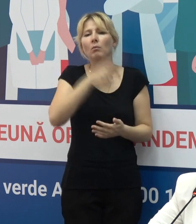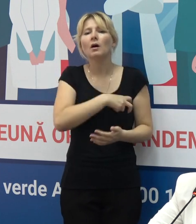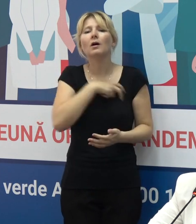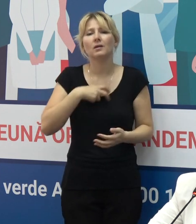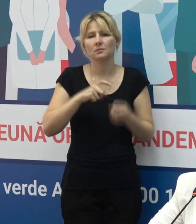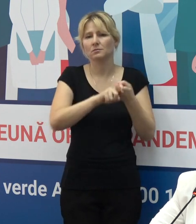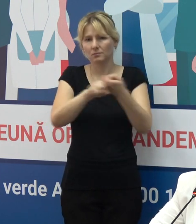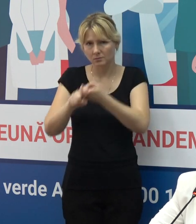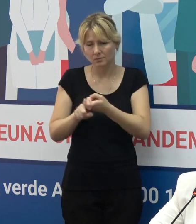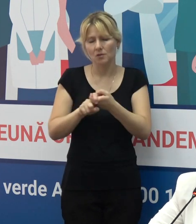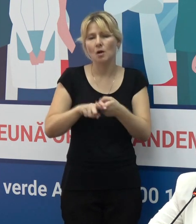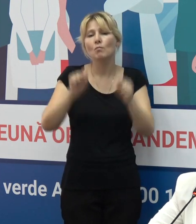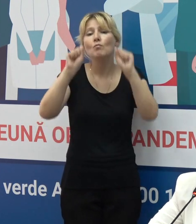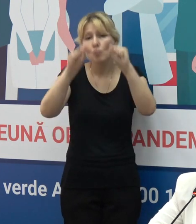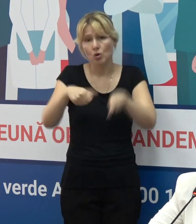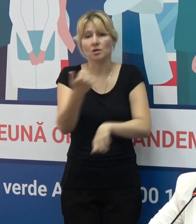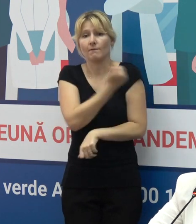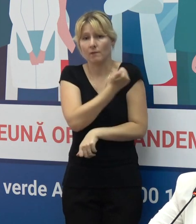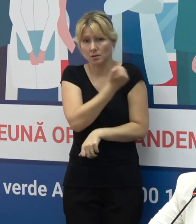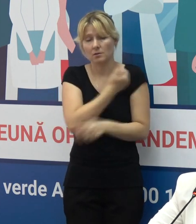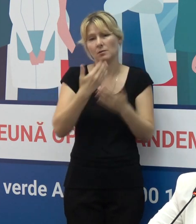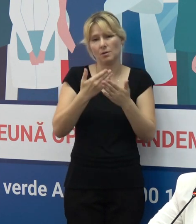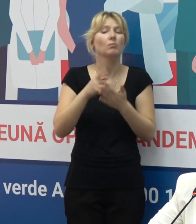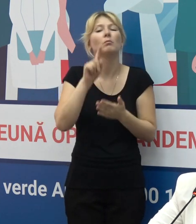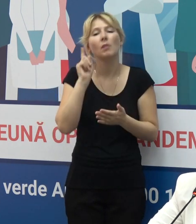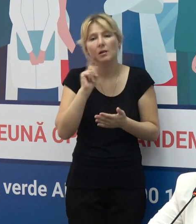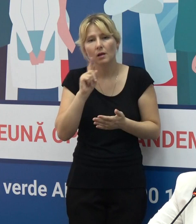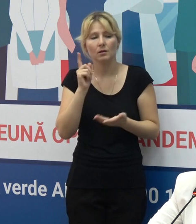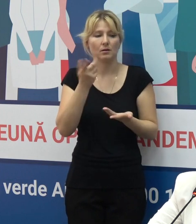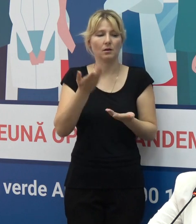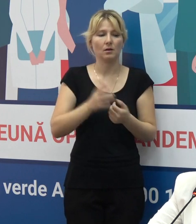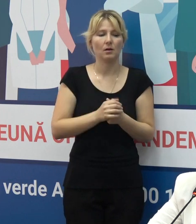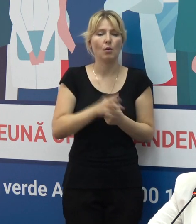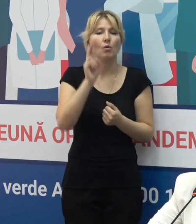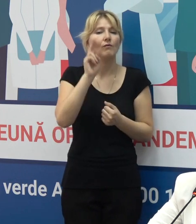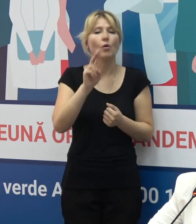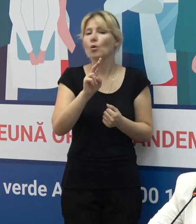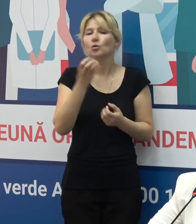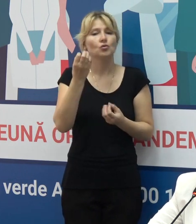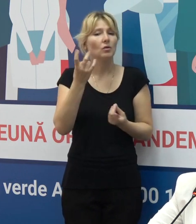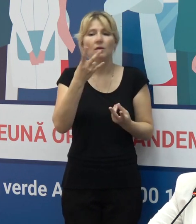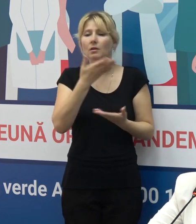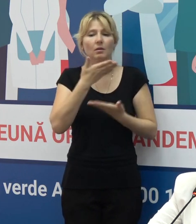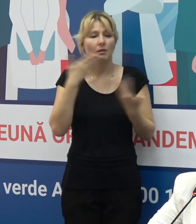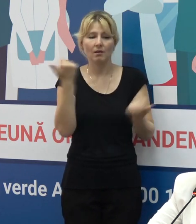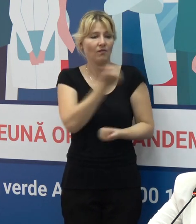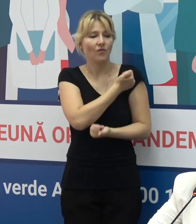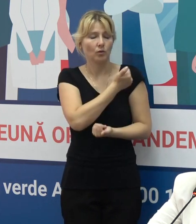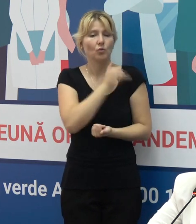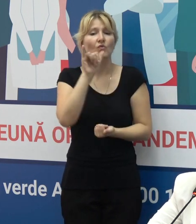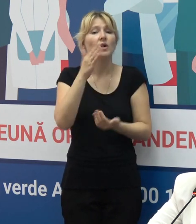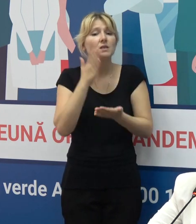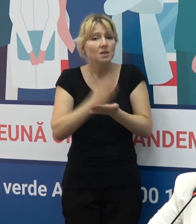imunizare, persoanele tinere, persoanele care nu au primit vaccin, aveți ultima